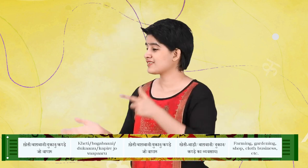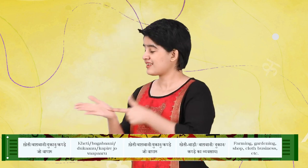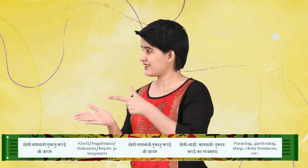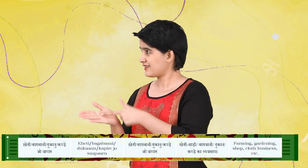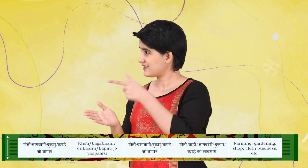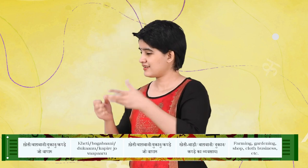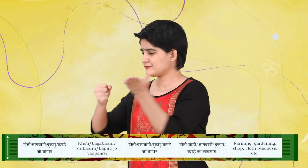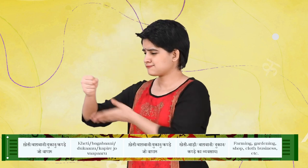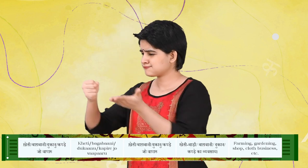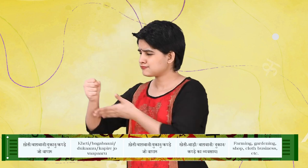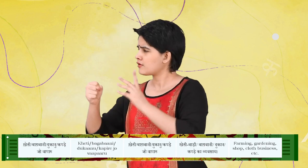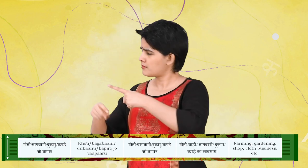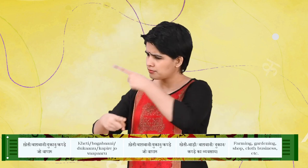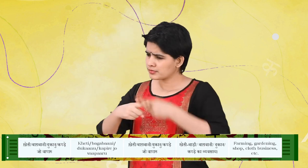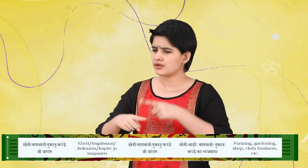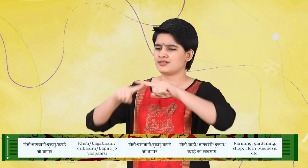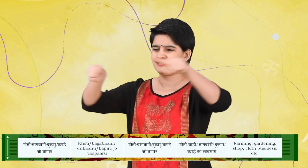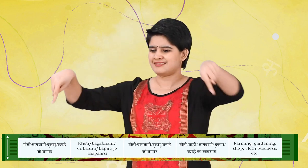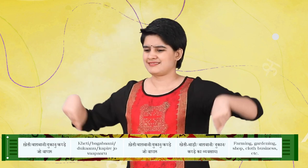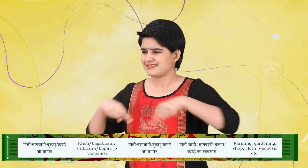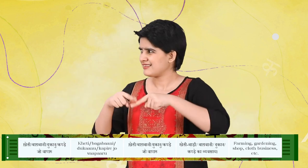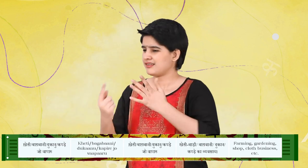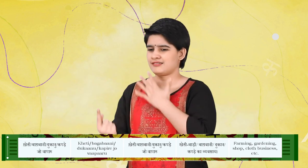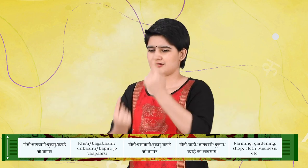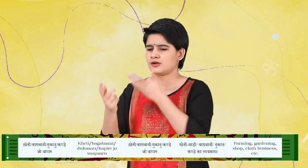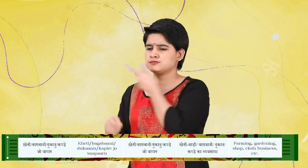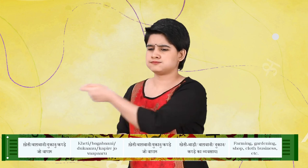खेती, बाग बानी, दुकान, कपड़े जो वापार